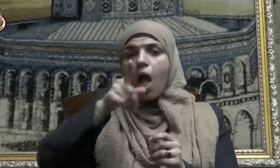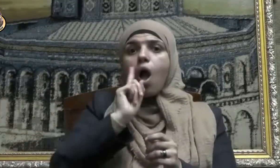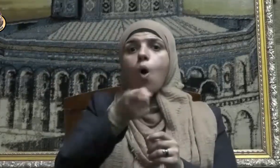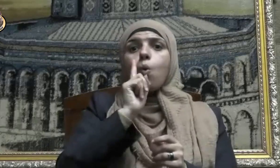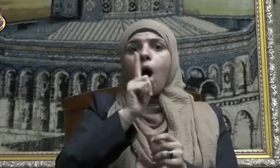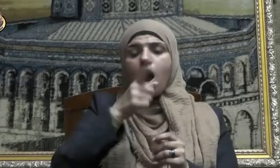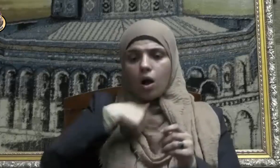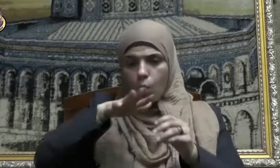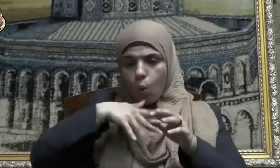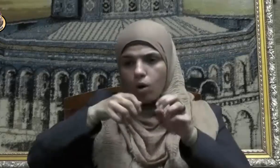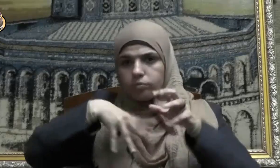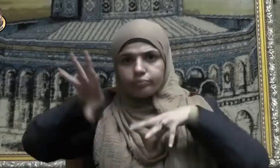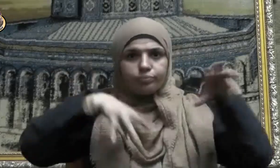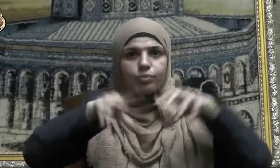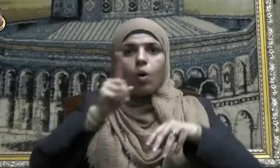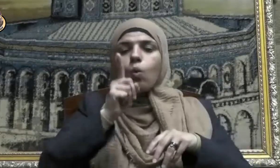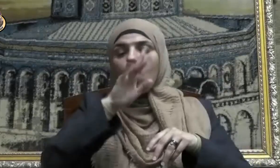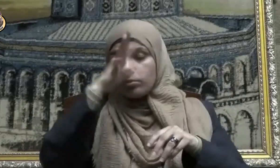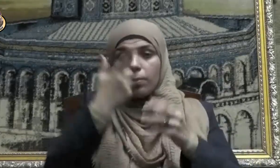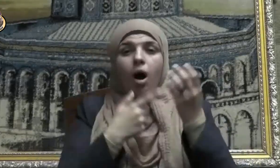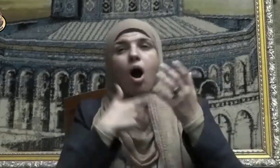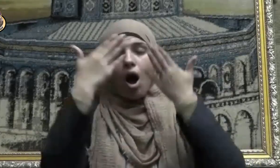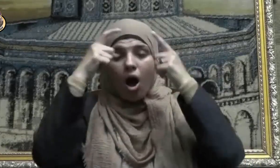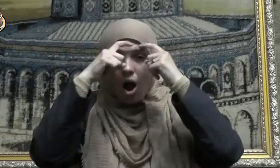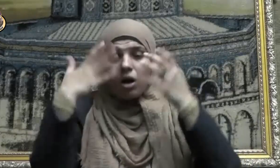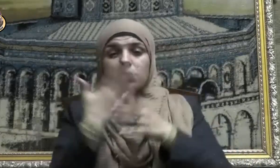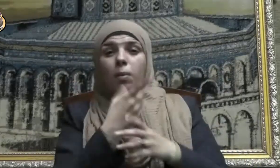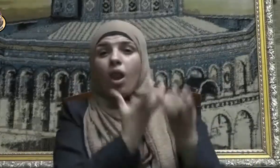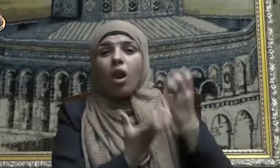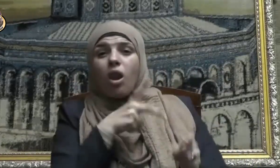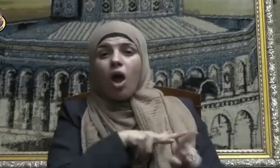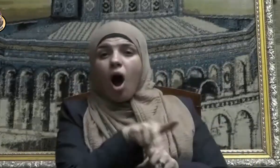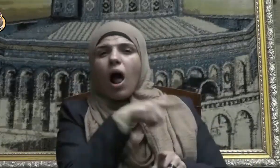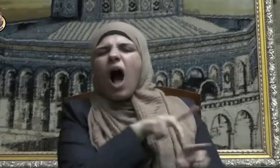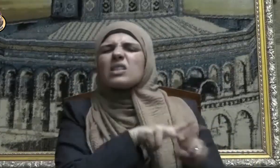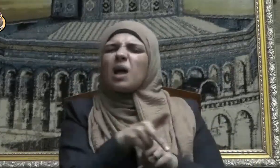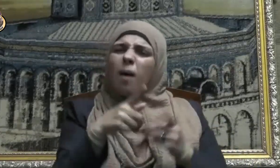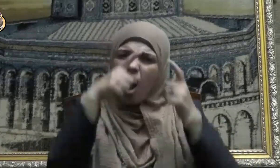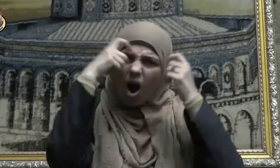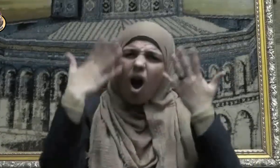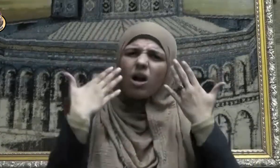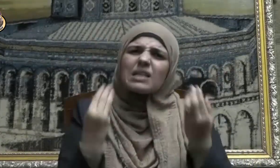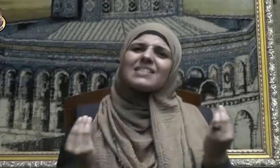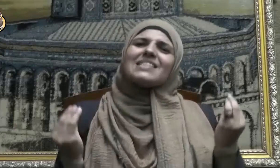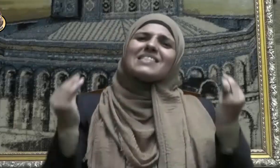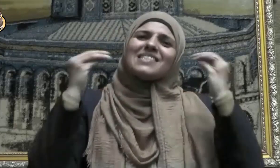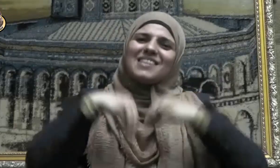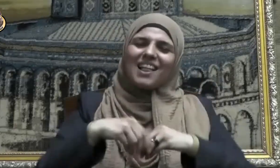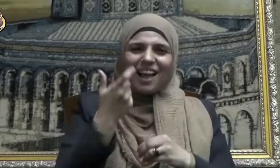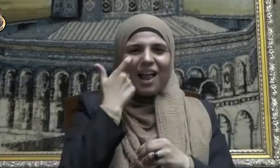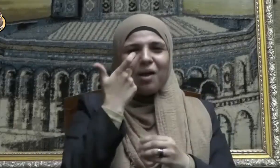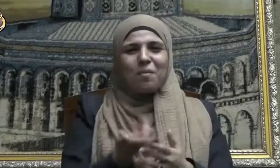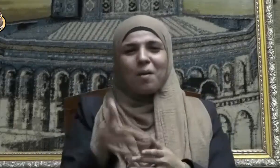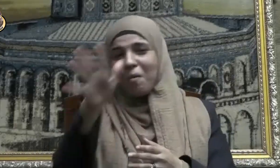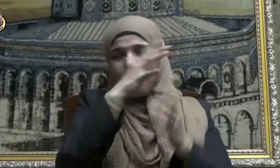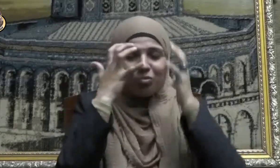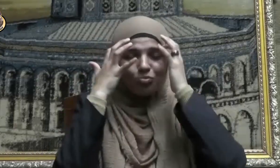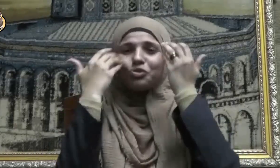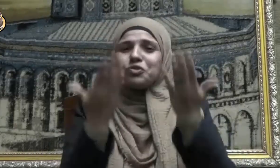قل نار جهنم أشد حرا لو كانوا يفقهون ويقول سبحانه قد